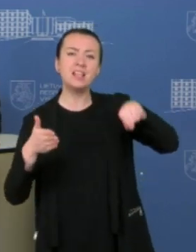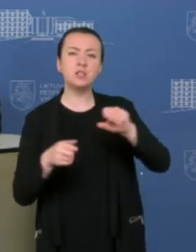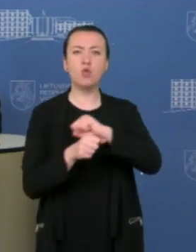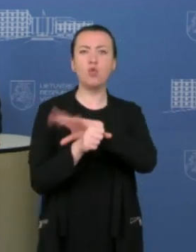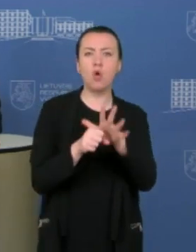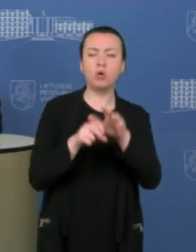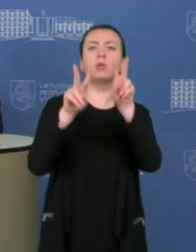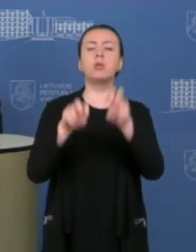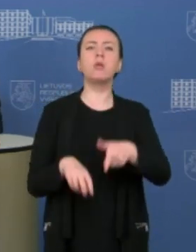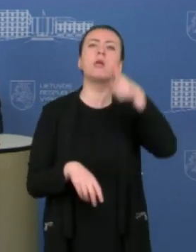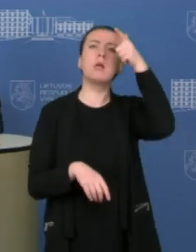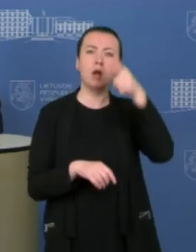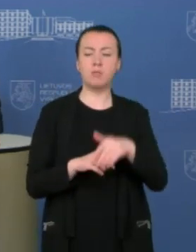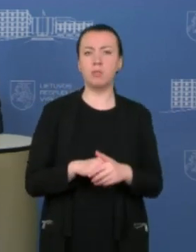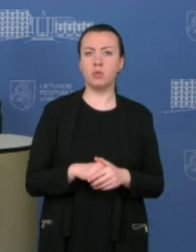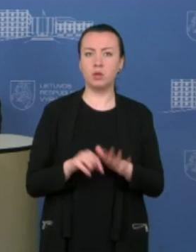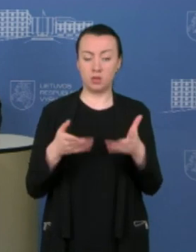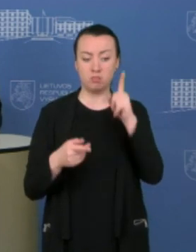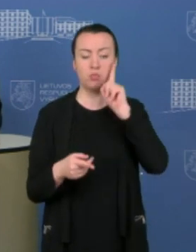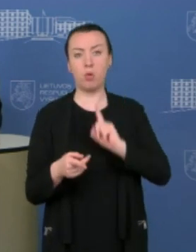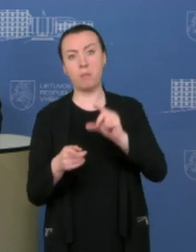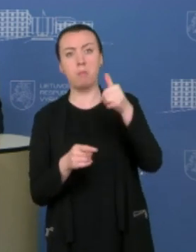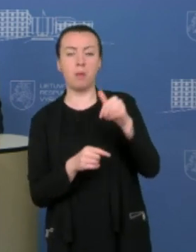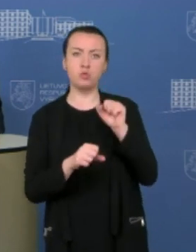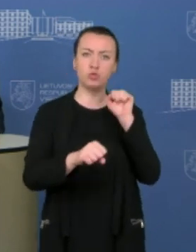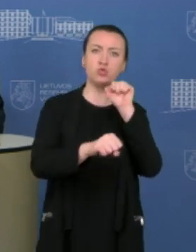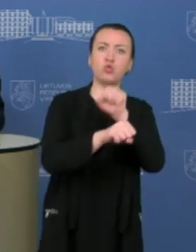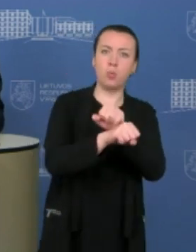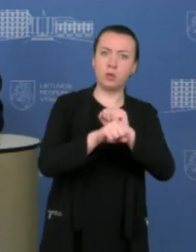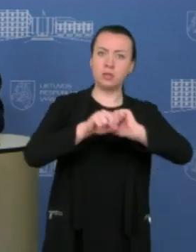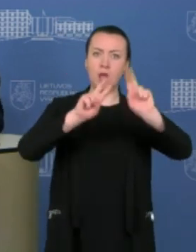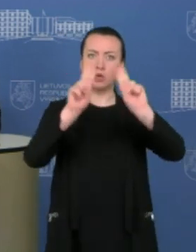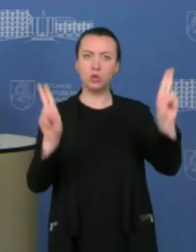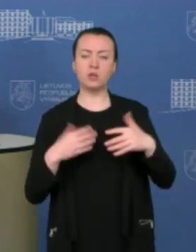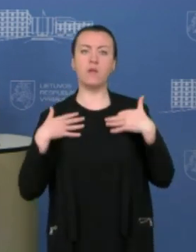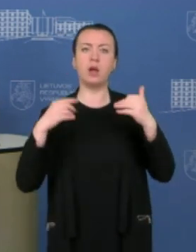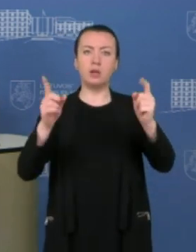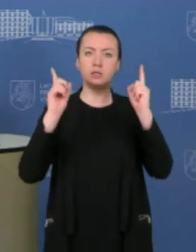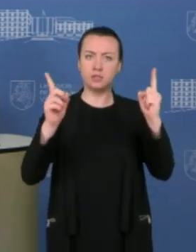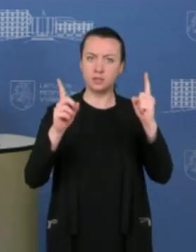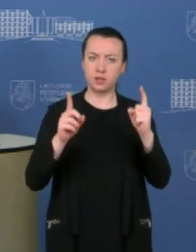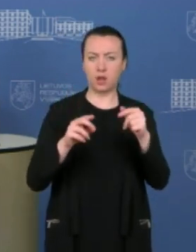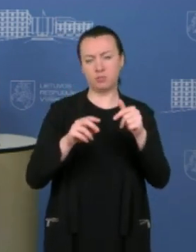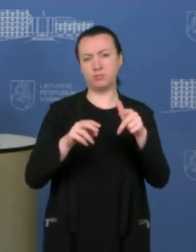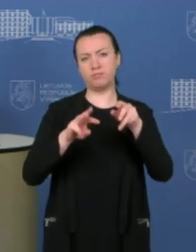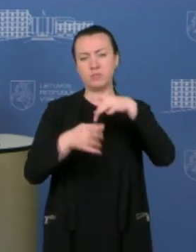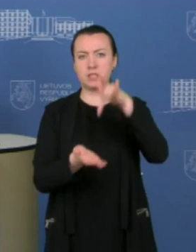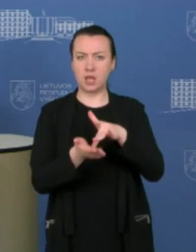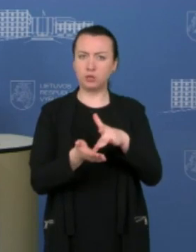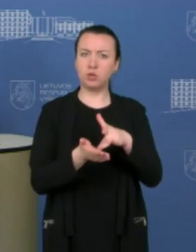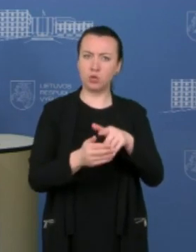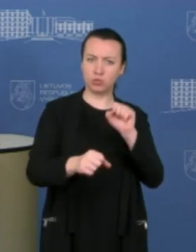-19 tyrimas, ar taip bandoma atsistakyti nacionalinio visuomenės veikatos centro kaip duomenų